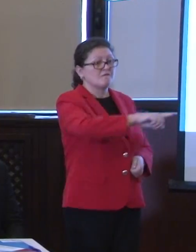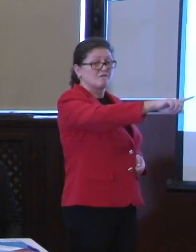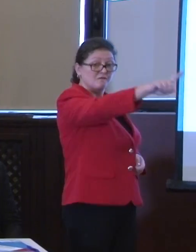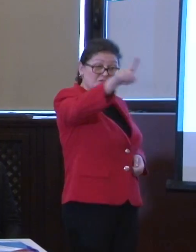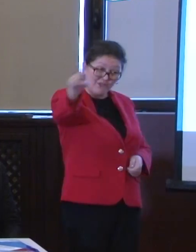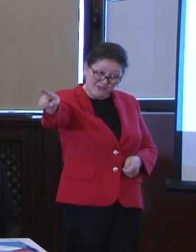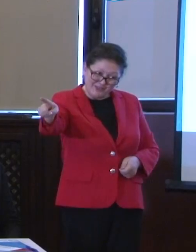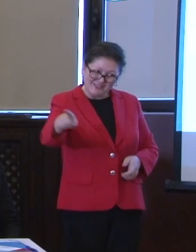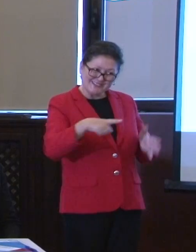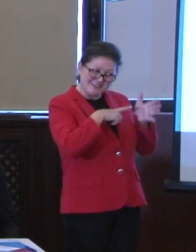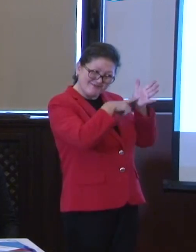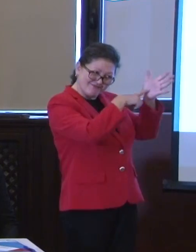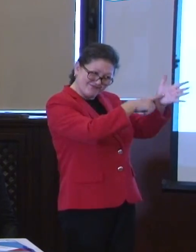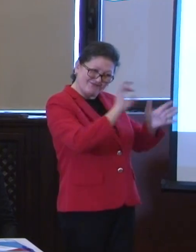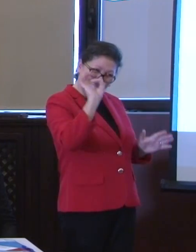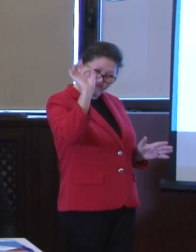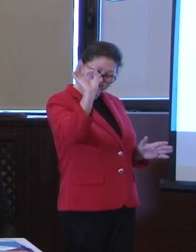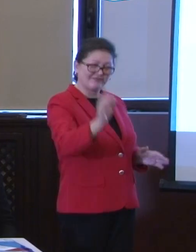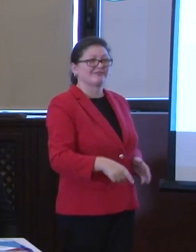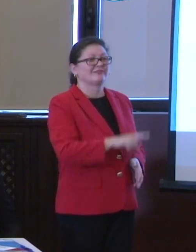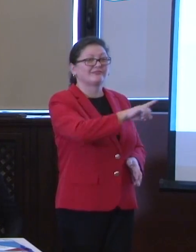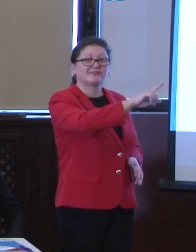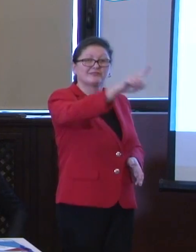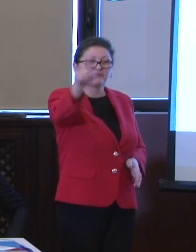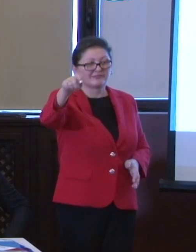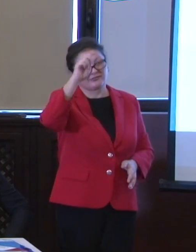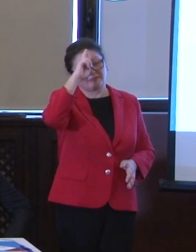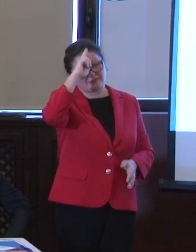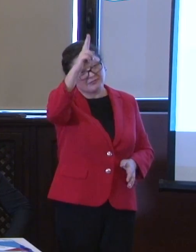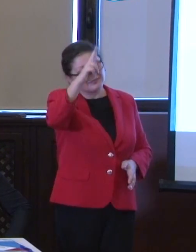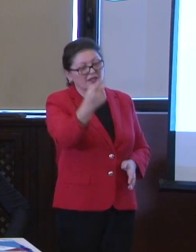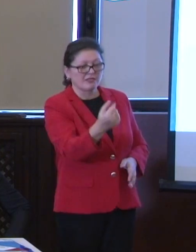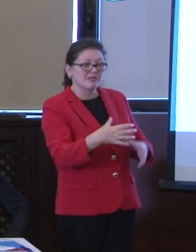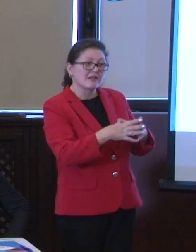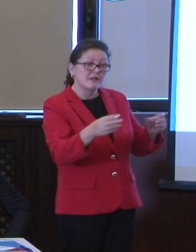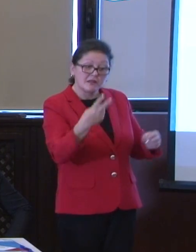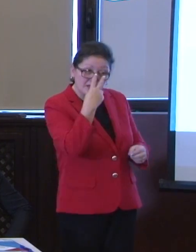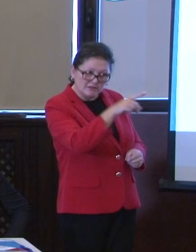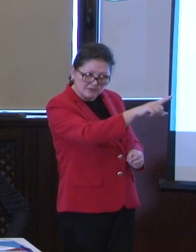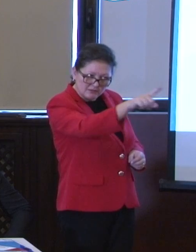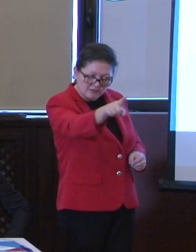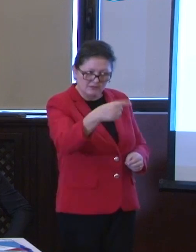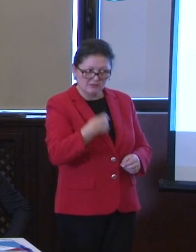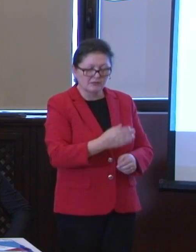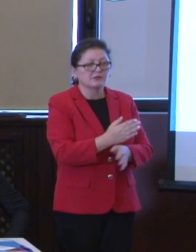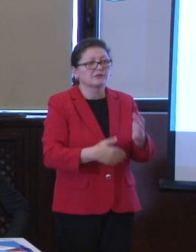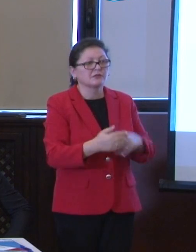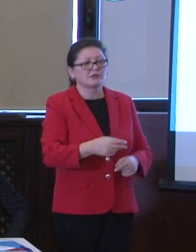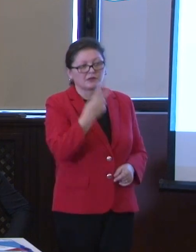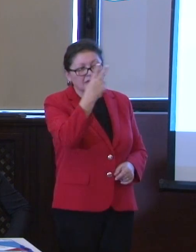pentru cetățenii în țării esteia. Ar trebui să se uite să și a 10 minute din viața lor să vadă ce